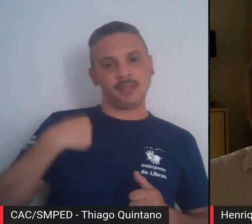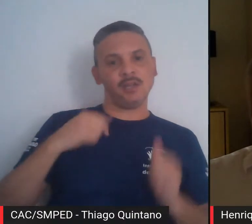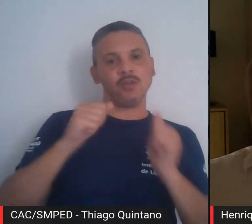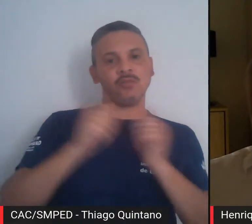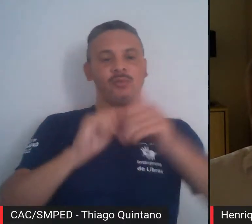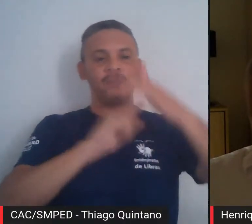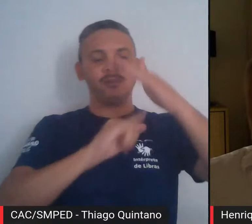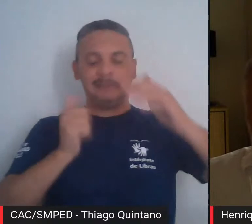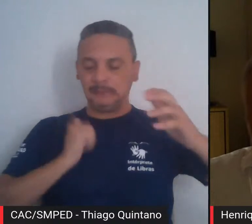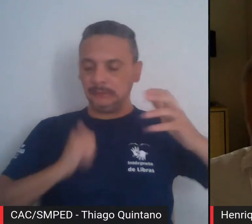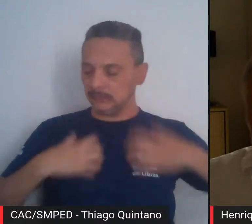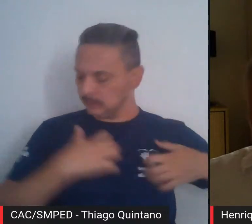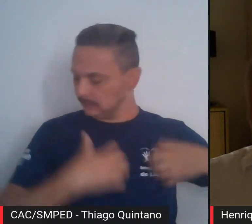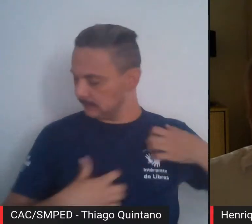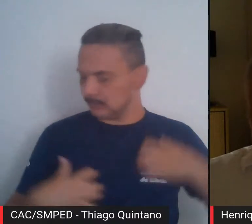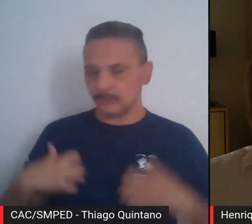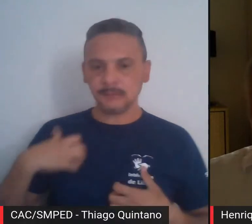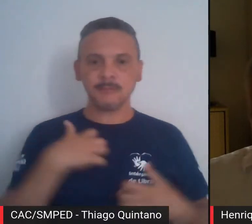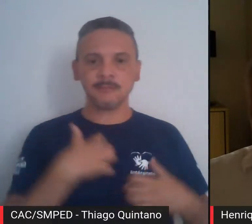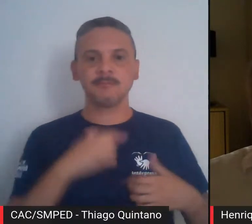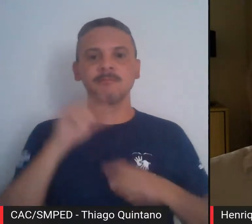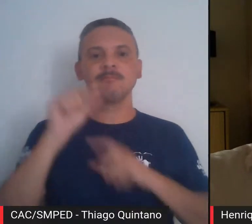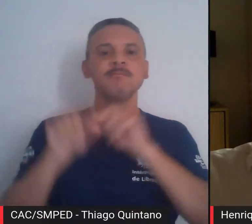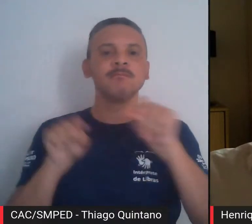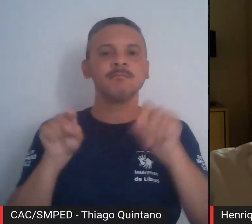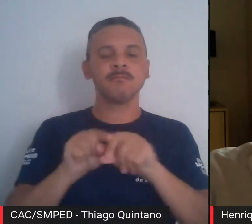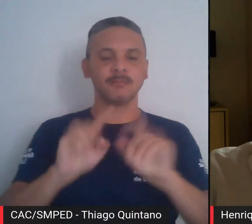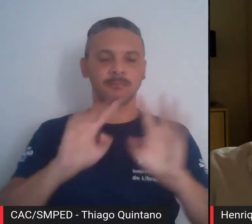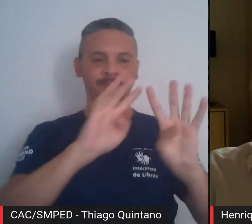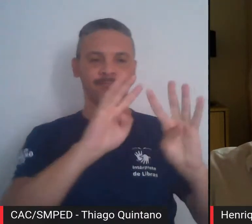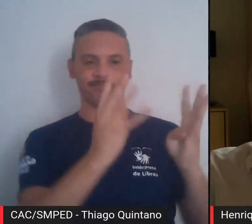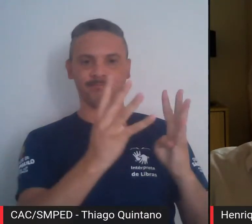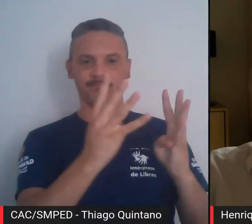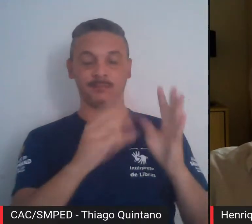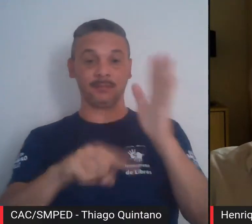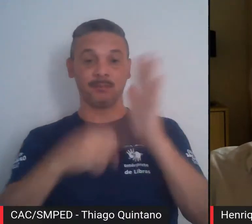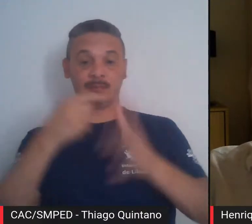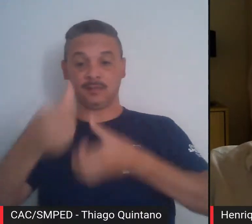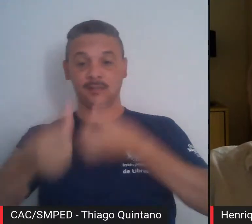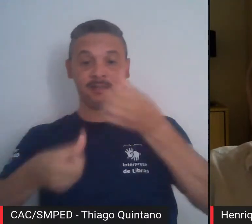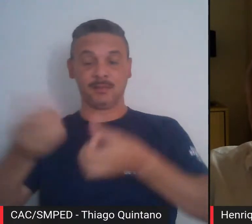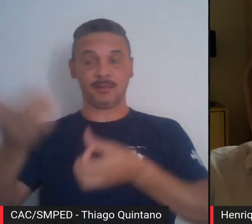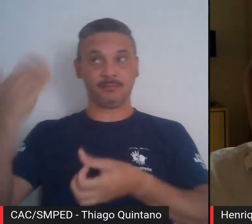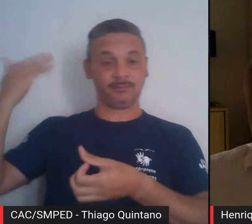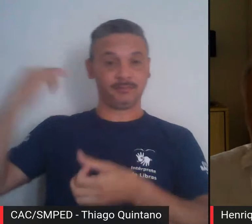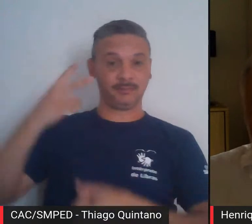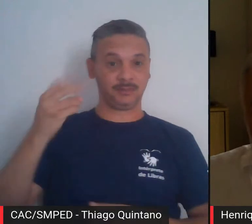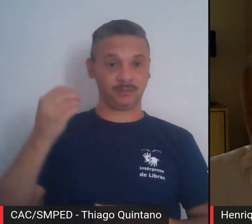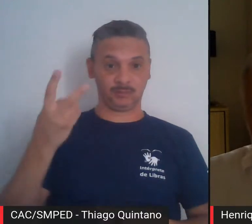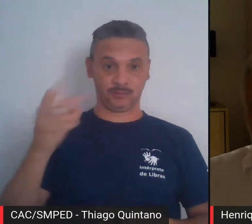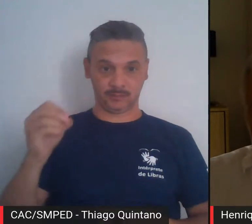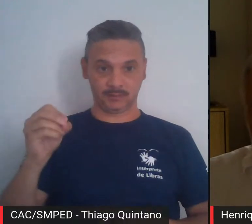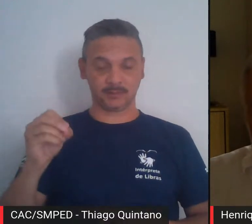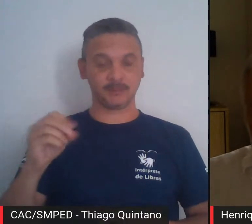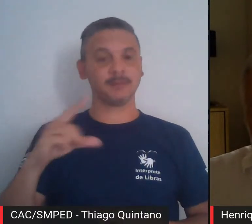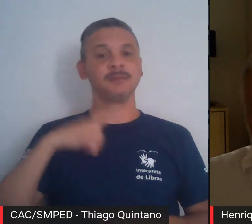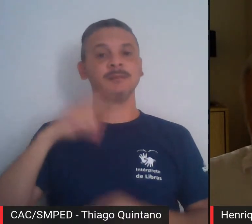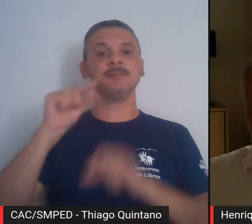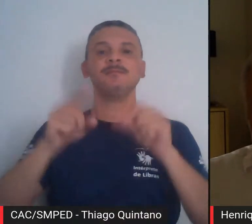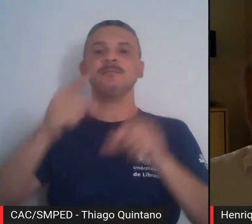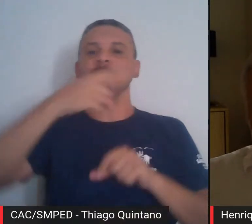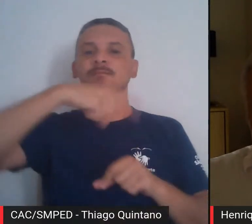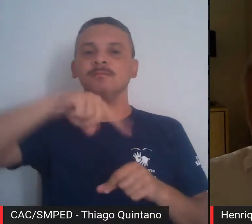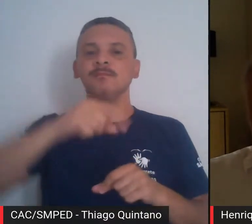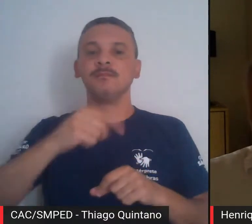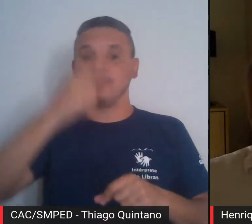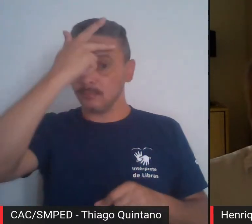angustiados, por fim, durante a quarentena do primeiro semestre do ano passado, também foi generoso para que o